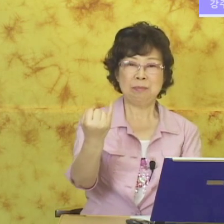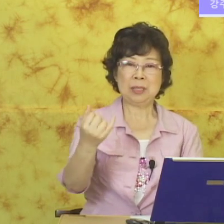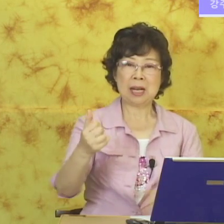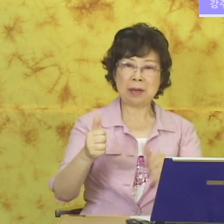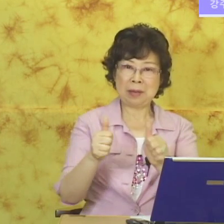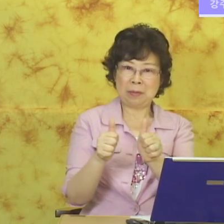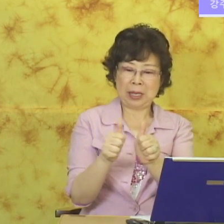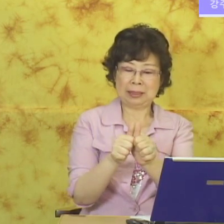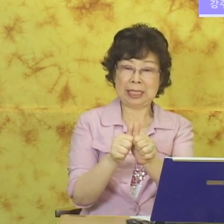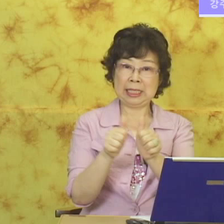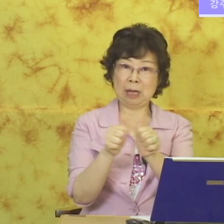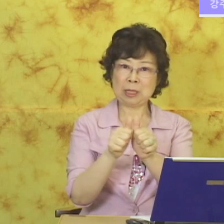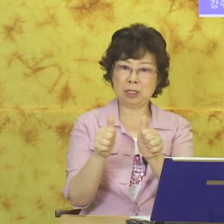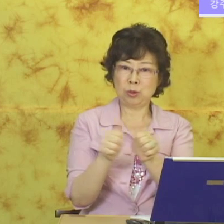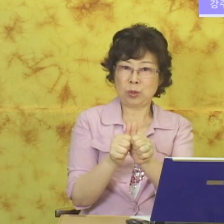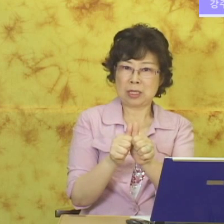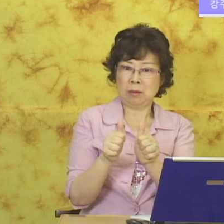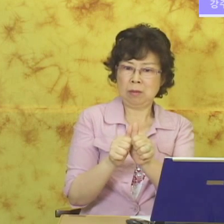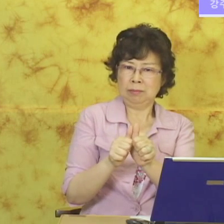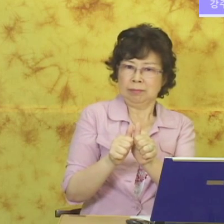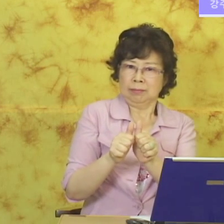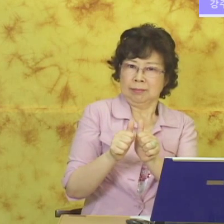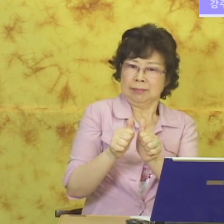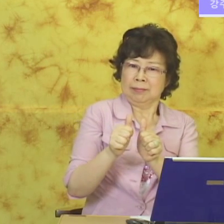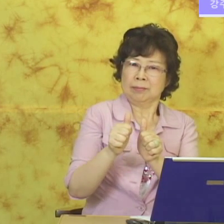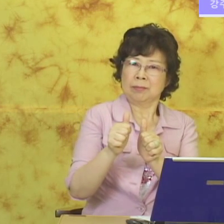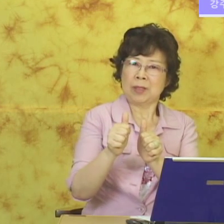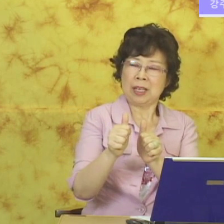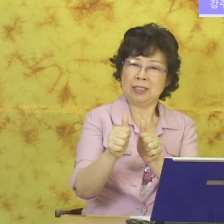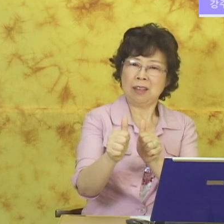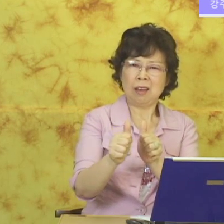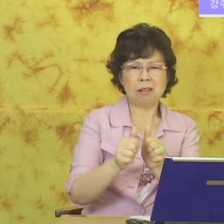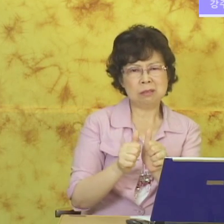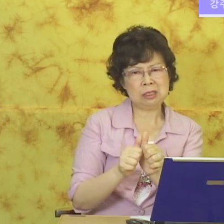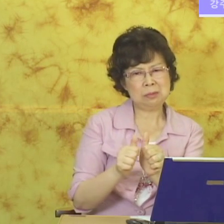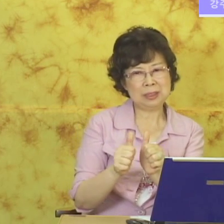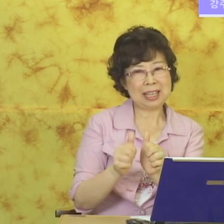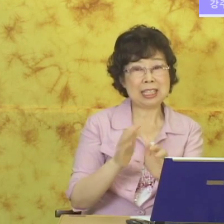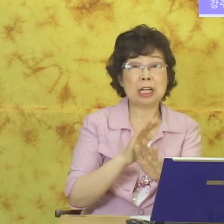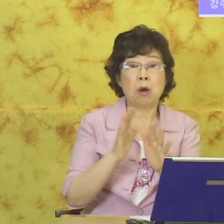미남 한번 해볼까요? 이 남자들 중에서도 이때 얼굴을 이루면서 한 장.